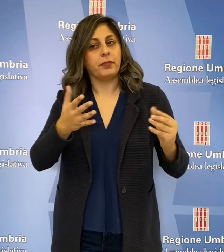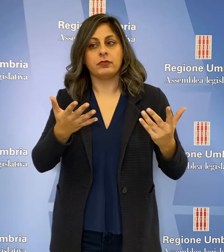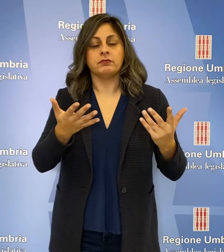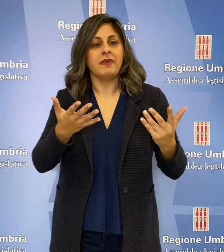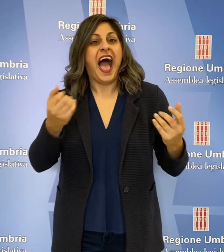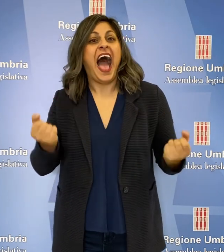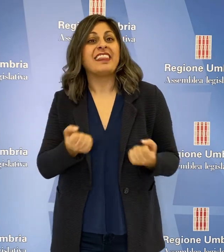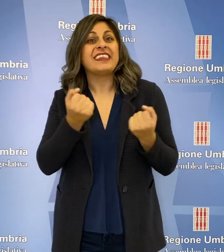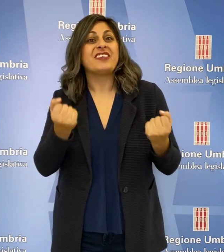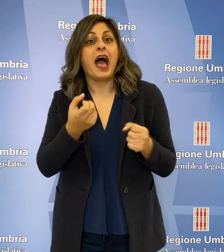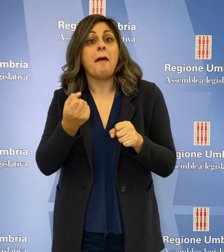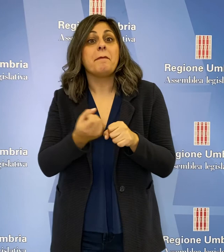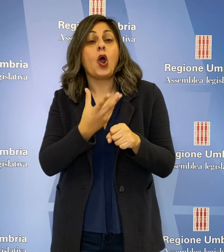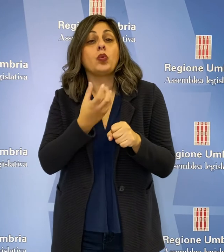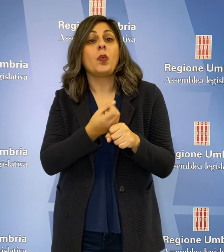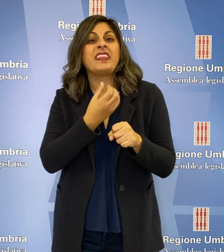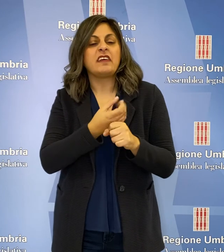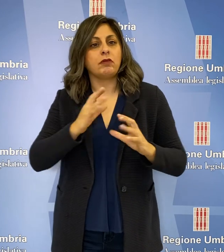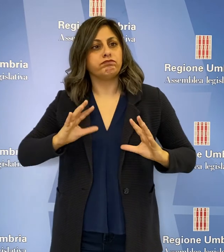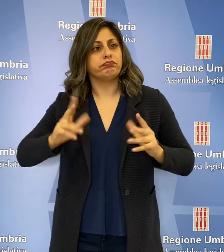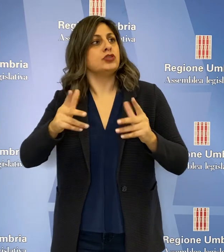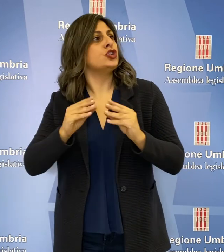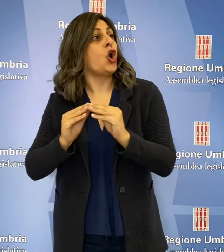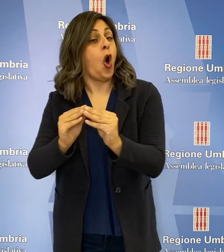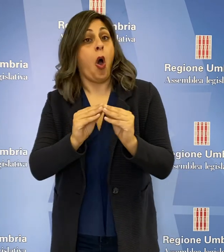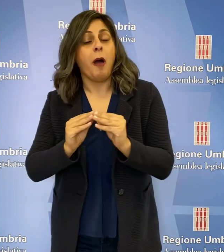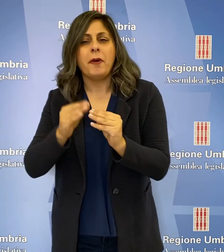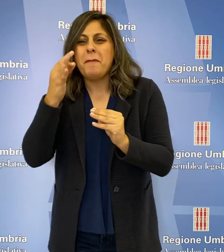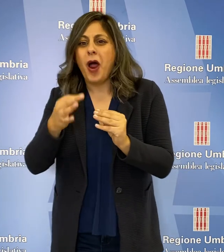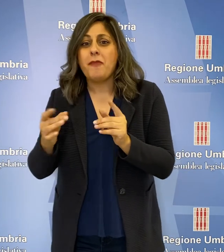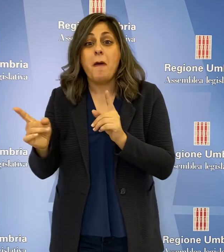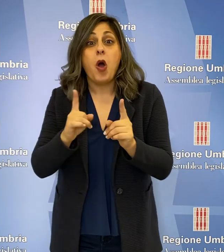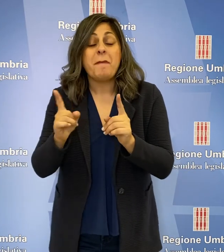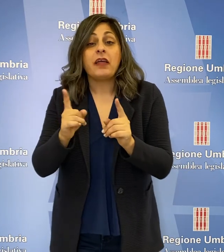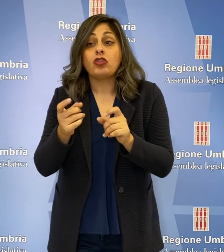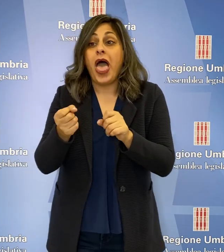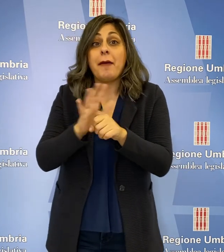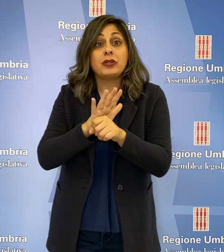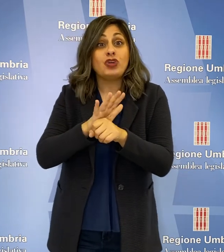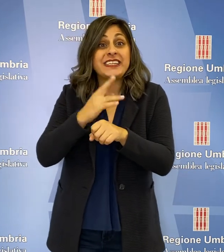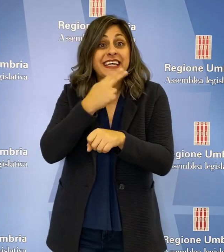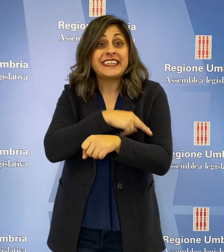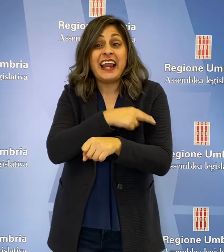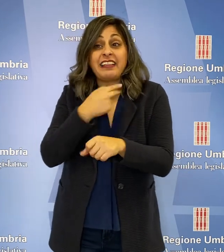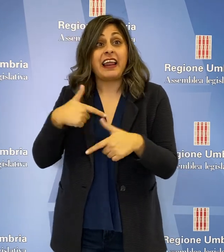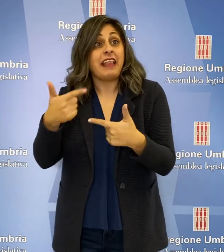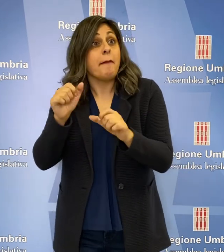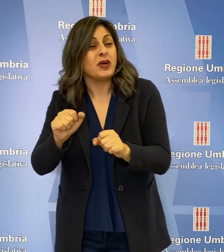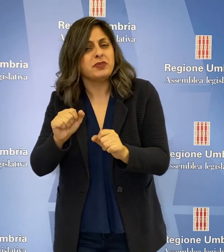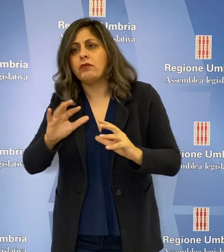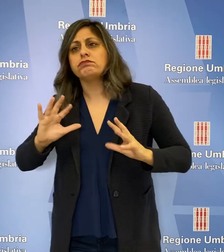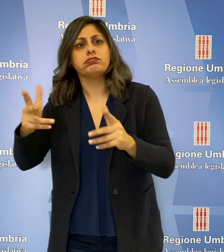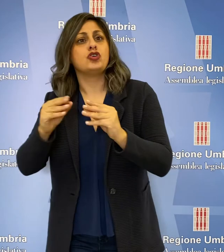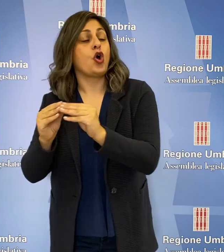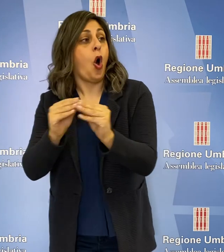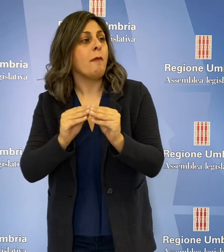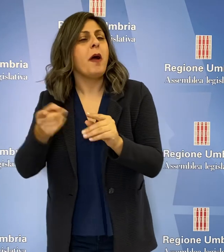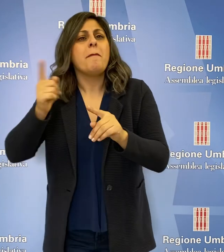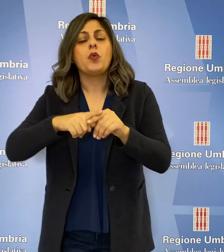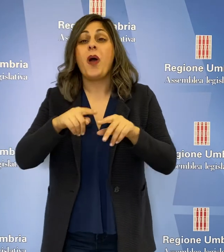ripresa immediata delle attività produttive non appena l'emergenza sanitaria lo consentirà e per supportare l